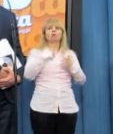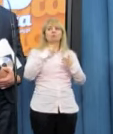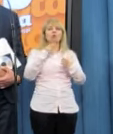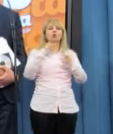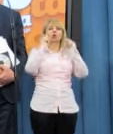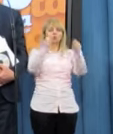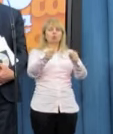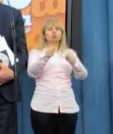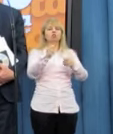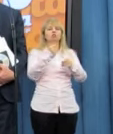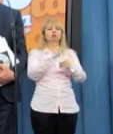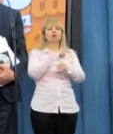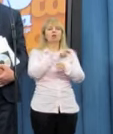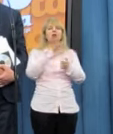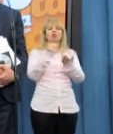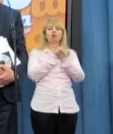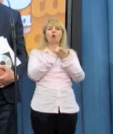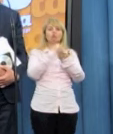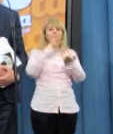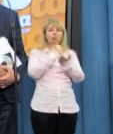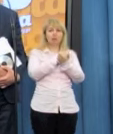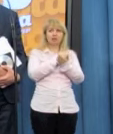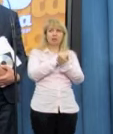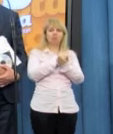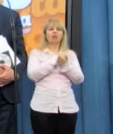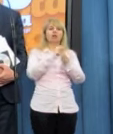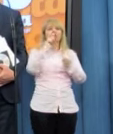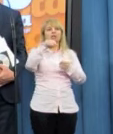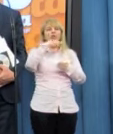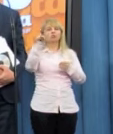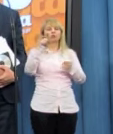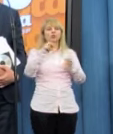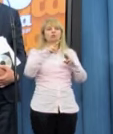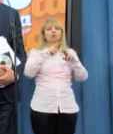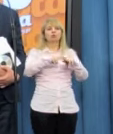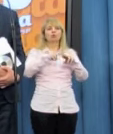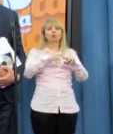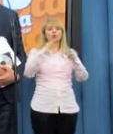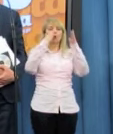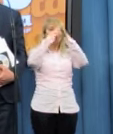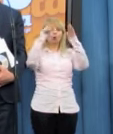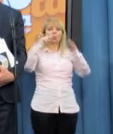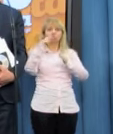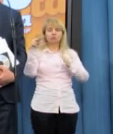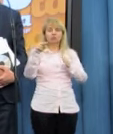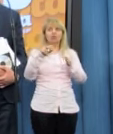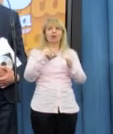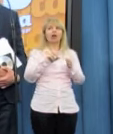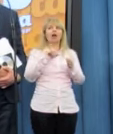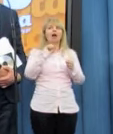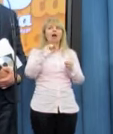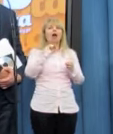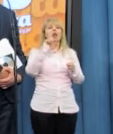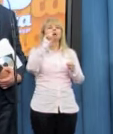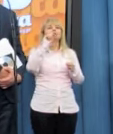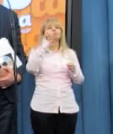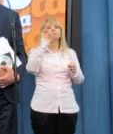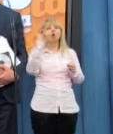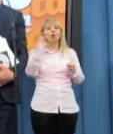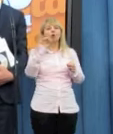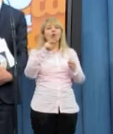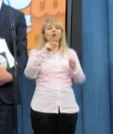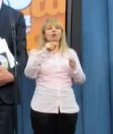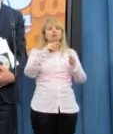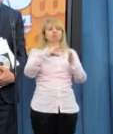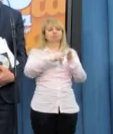ustawę znoszącą fundusz kościelny. Natomiast Platforma Obywatelska zdjęła wszystkie pieniądze